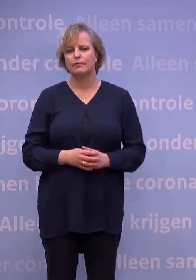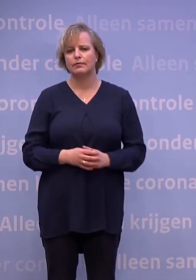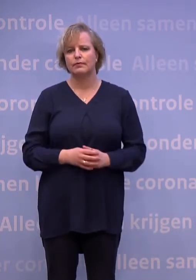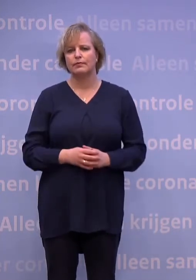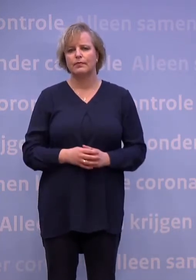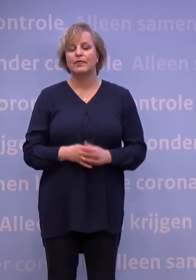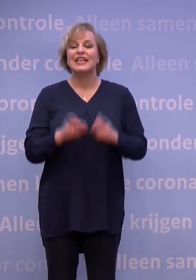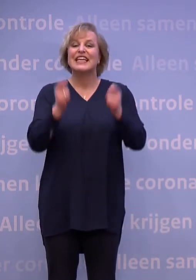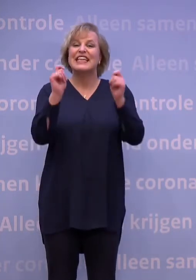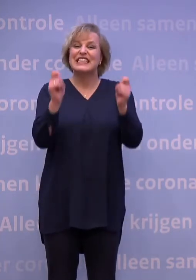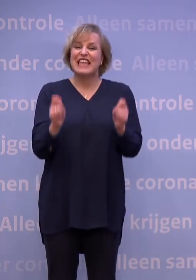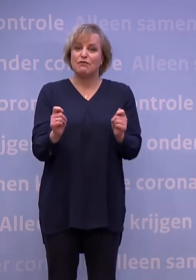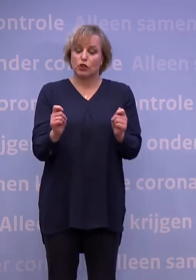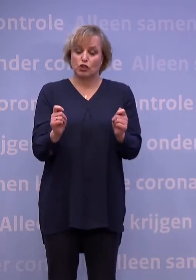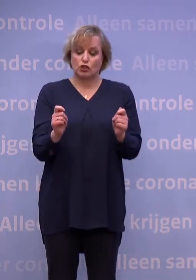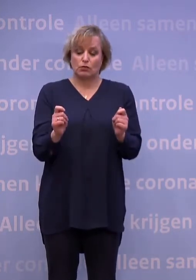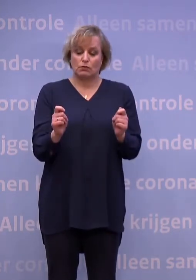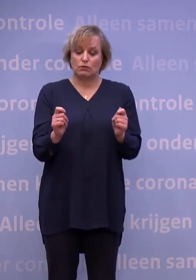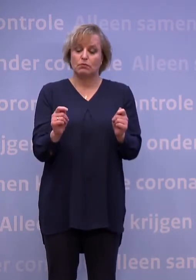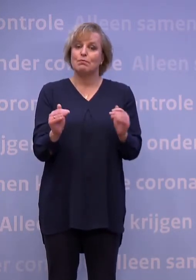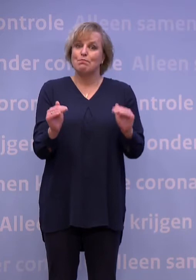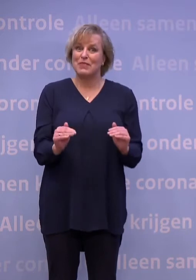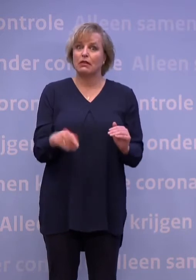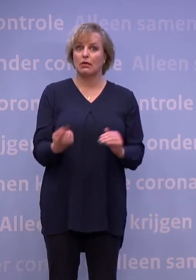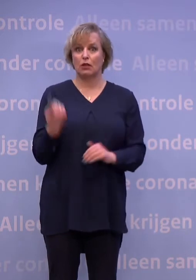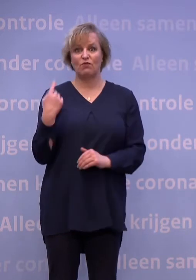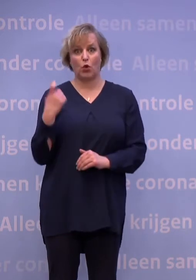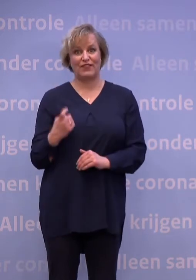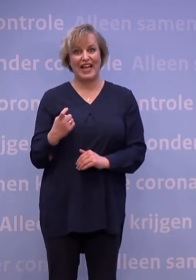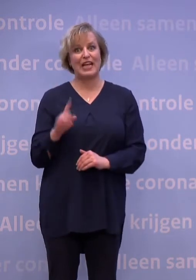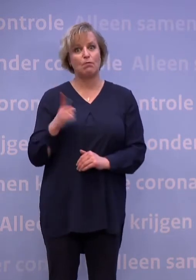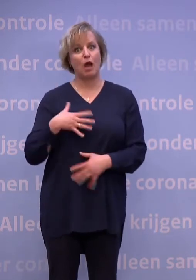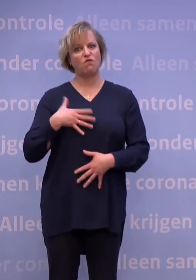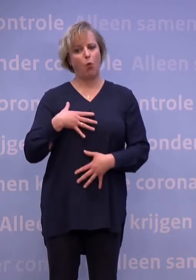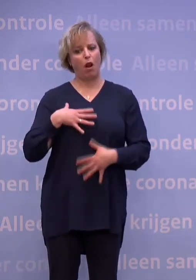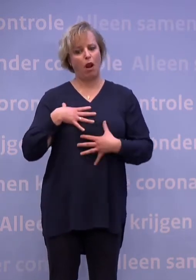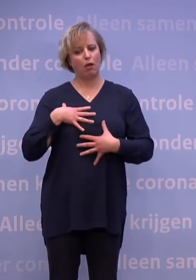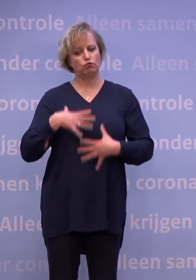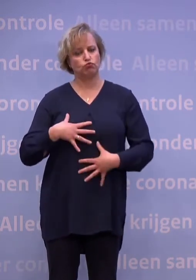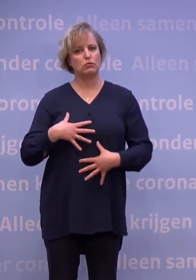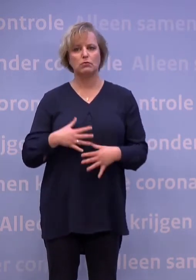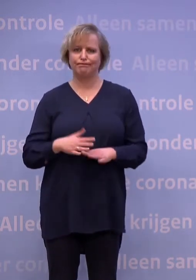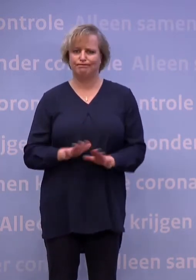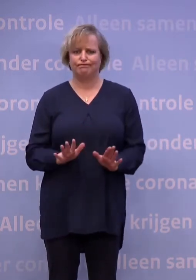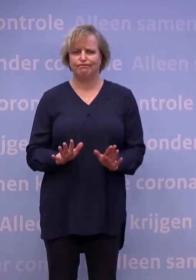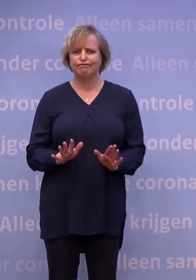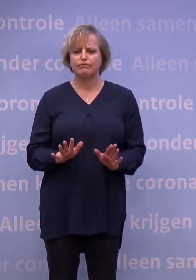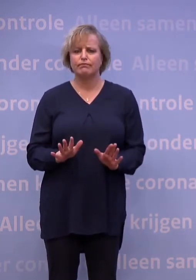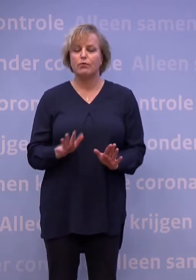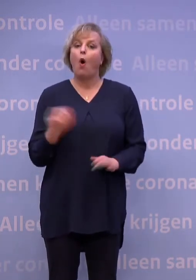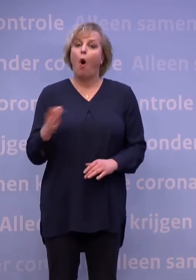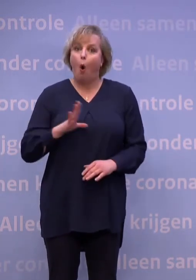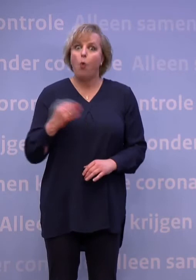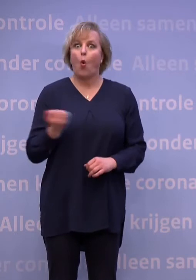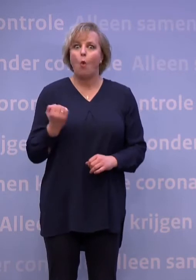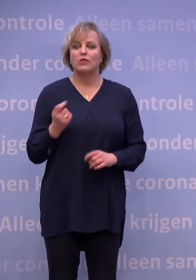En alle cijfers zijn misschien nu wel ietsje lager dan ze vorige week waren, maar geruststellend zijn ze allerminst. Vooral ook vanwege die nieuwe